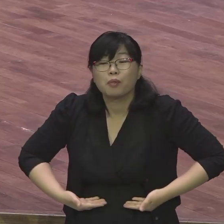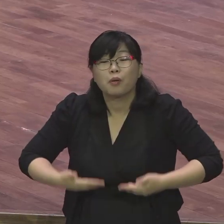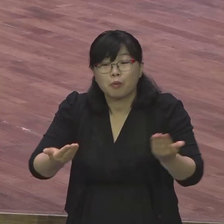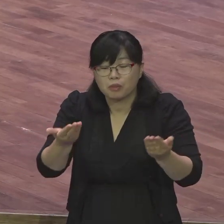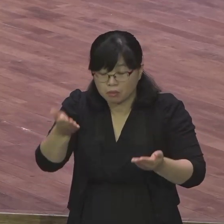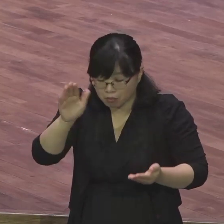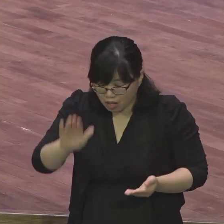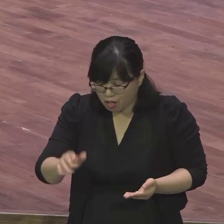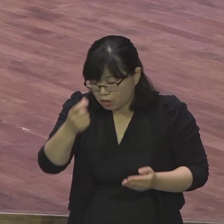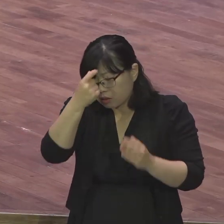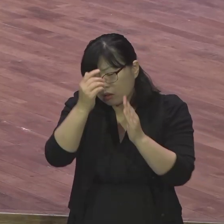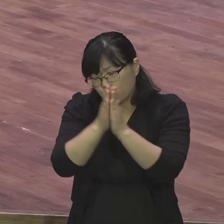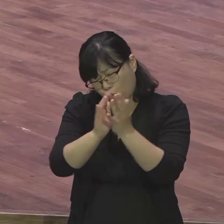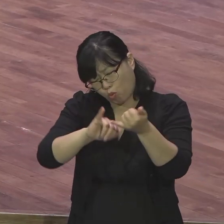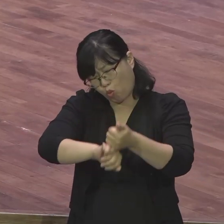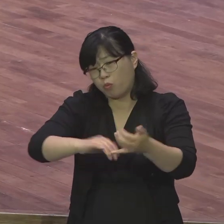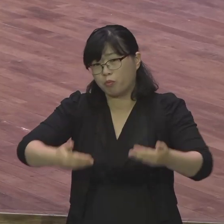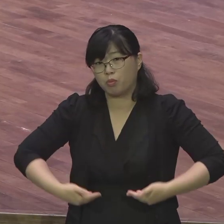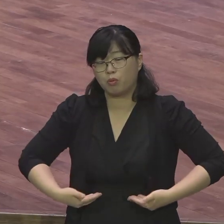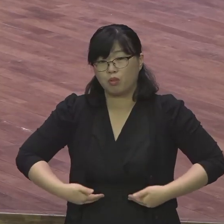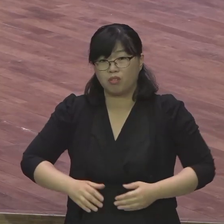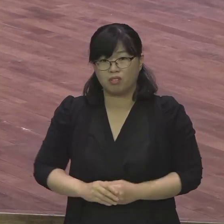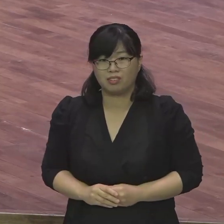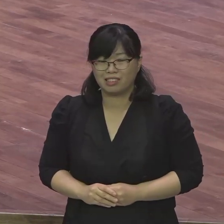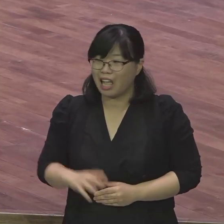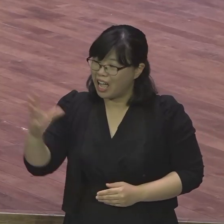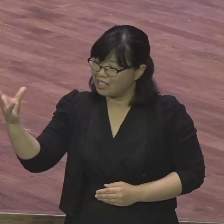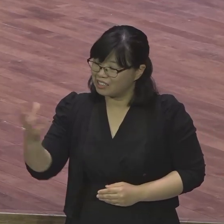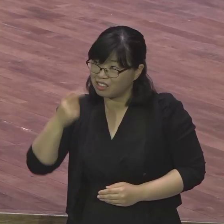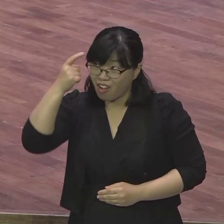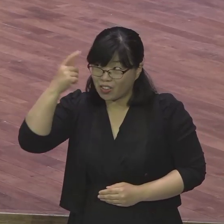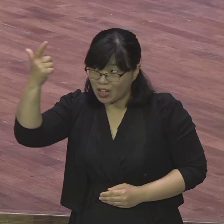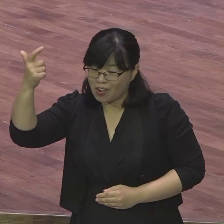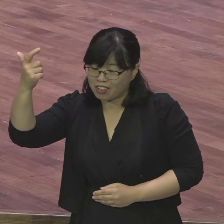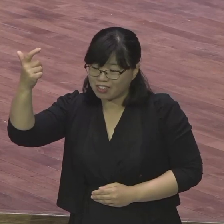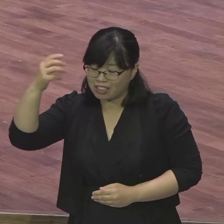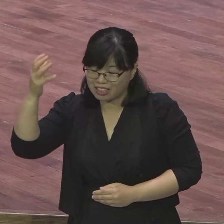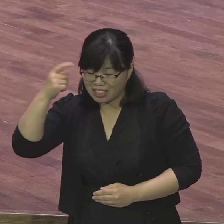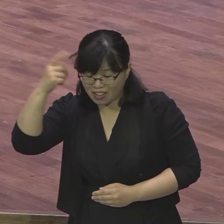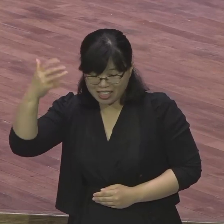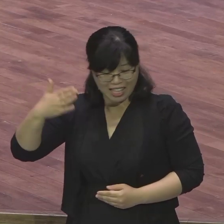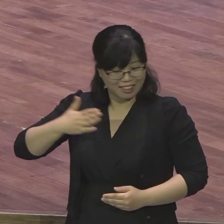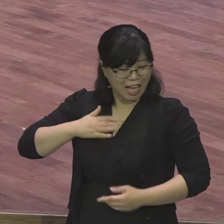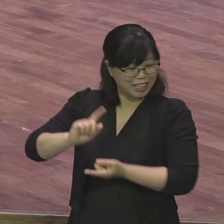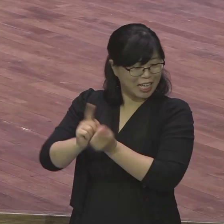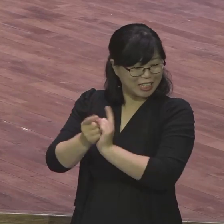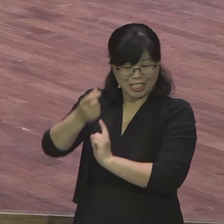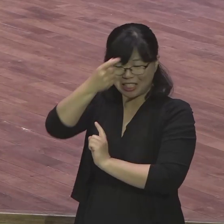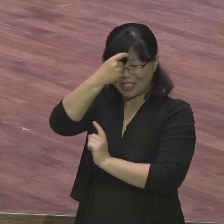의미는요 성령께서 연약함을 도우신다 도우신다 이 말은요